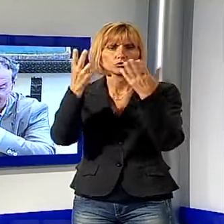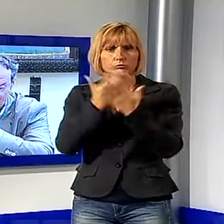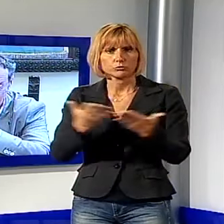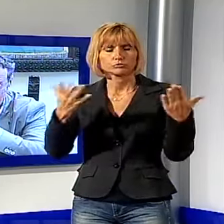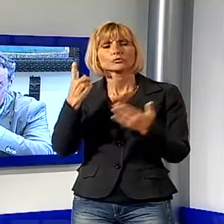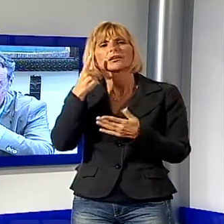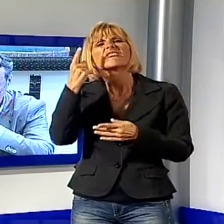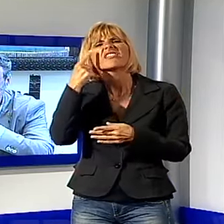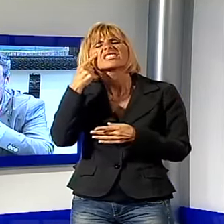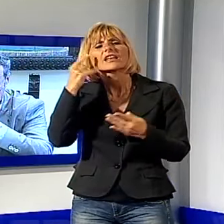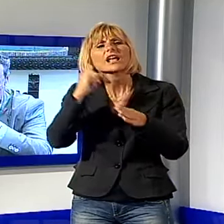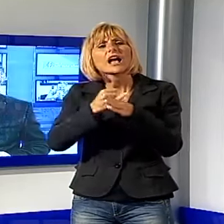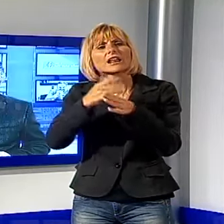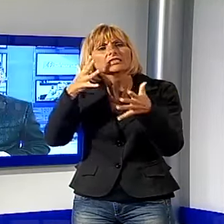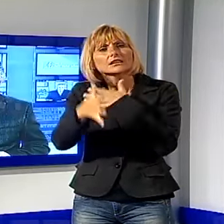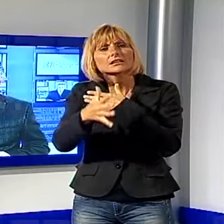dell'impianto.